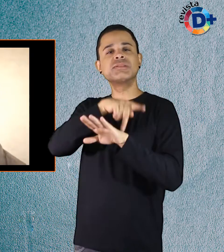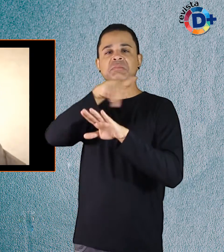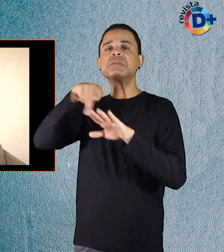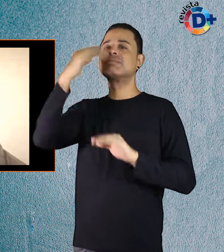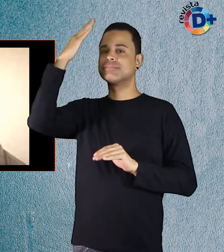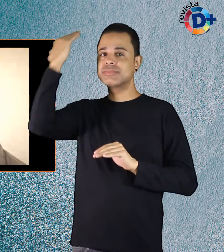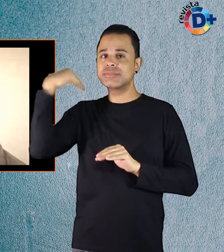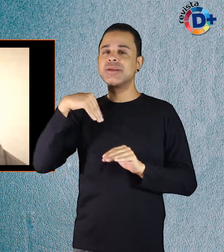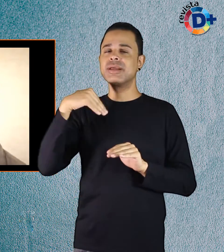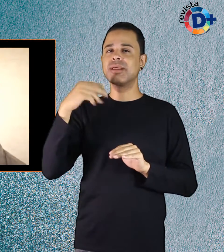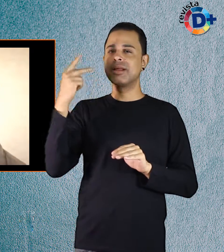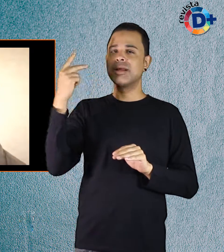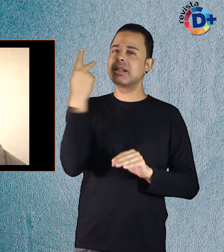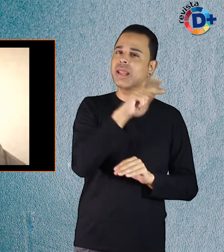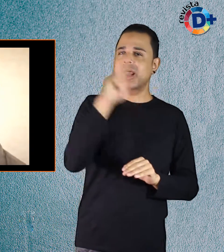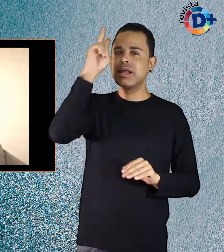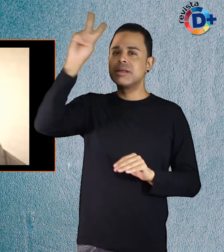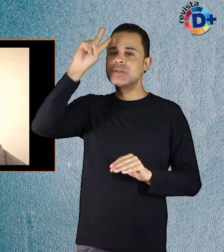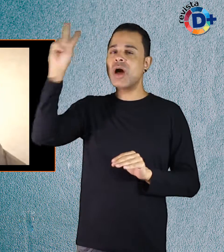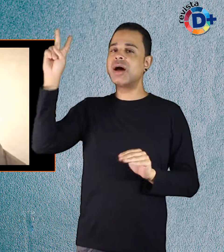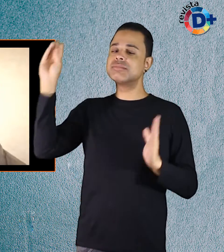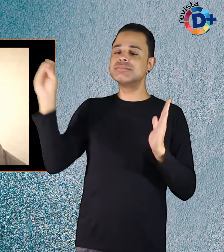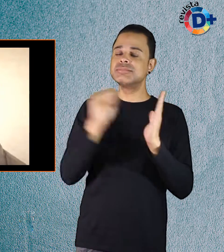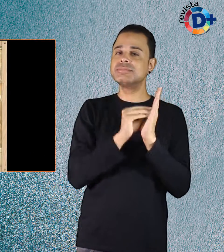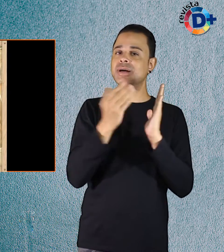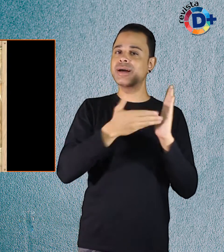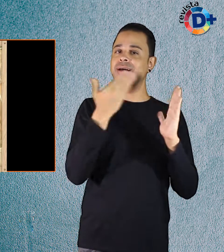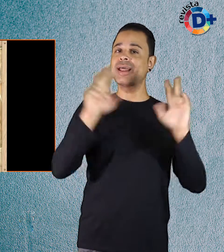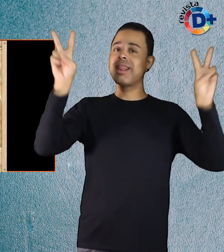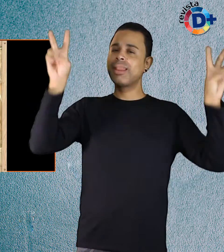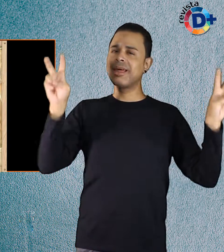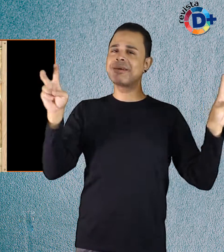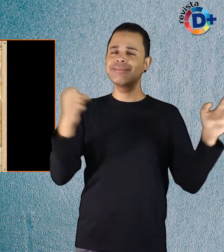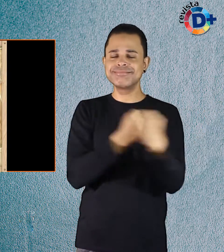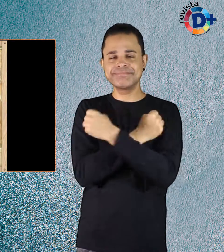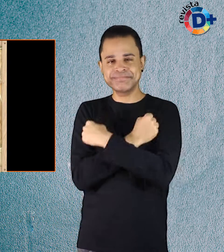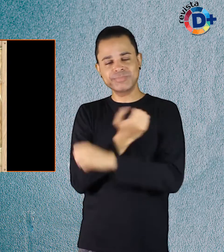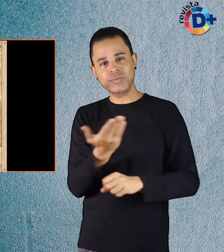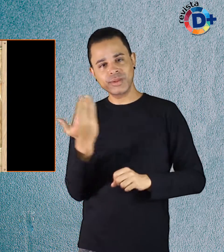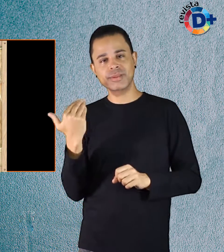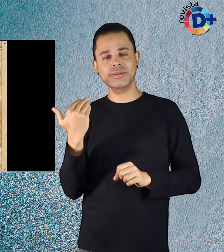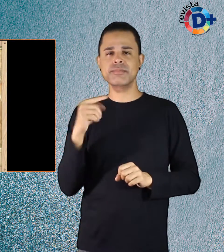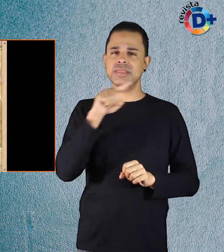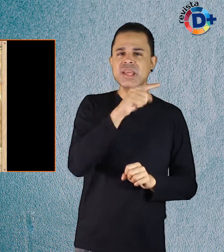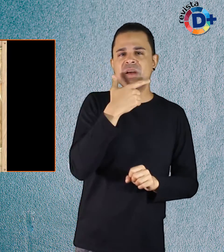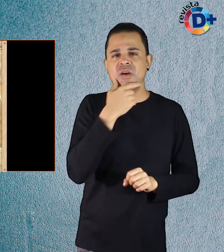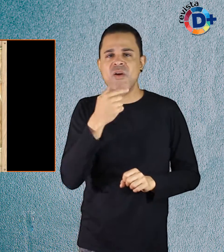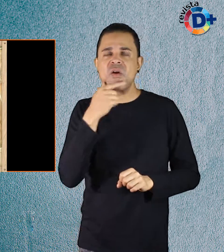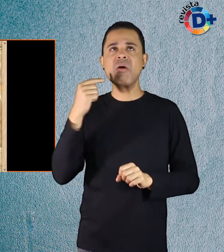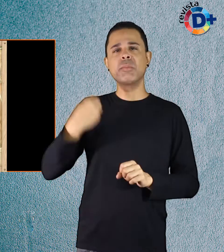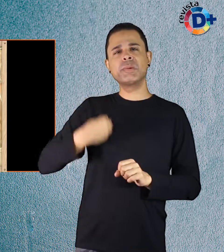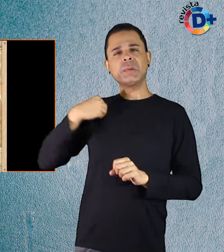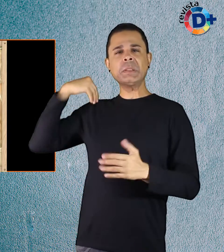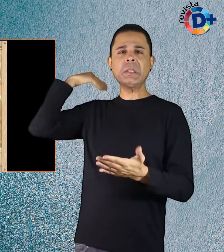conta sua incrível história no livro. Me dá um abraço! Niki poderia passar toda a